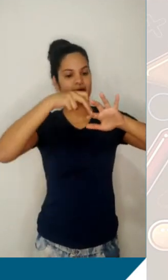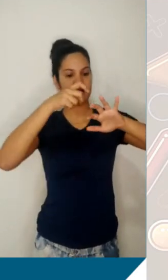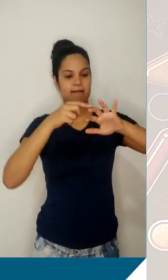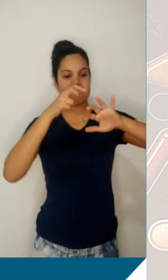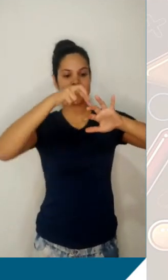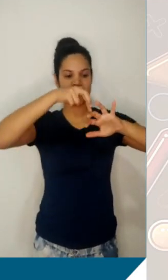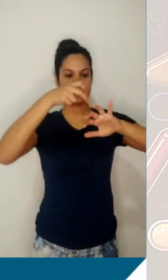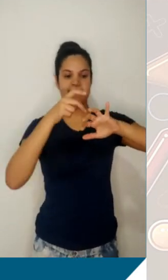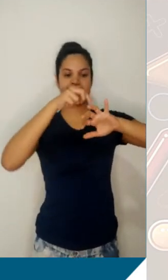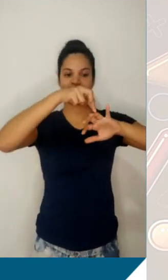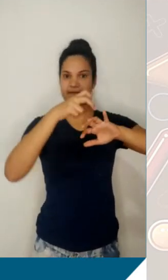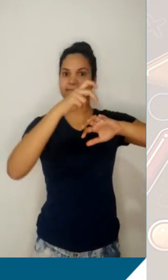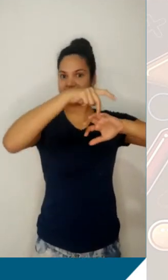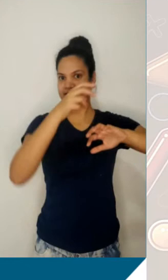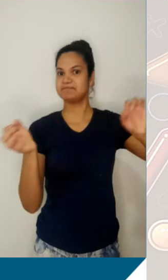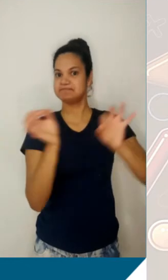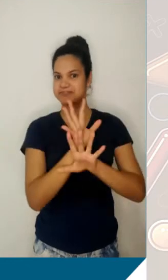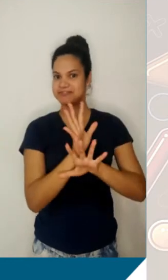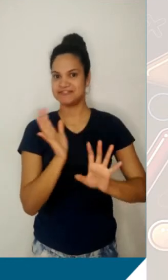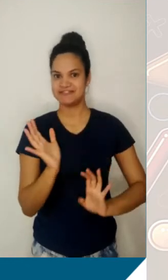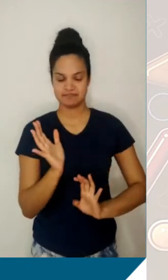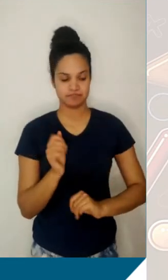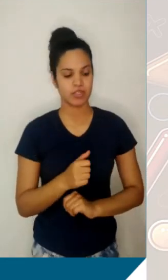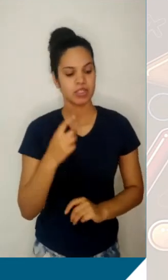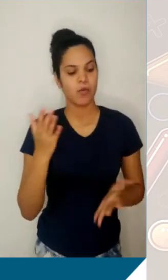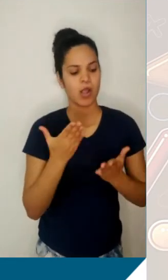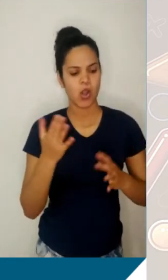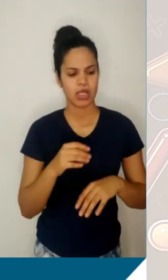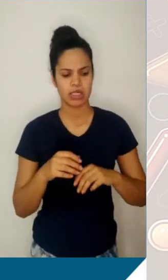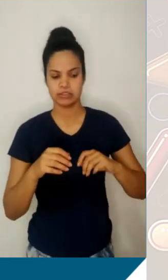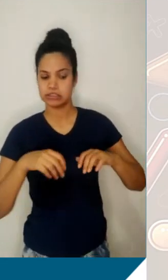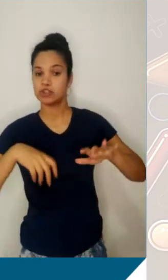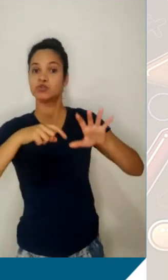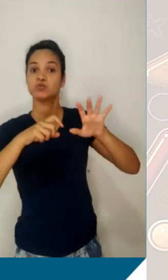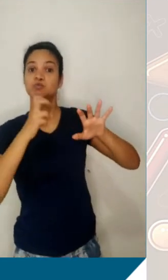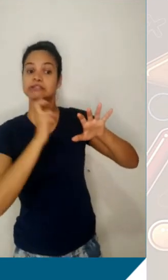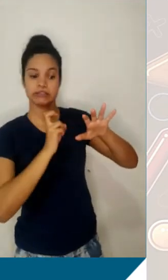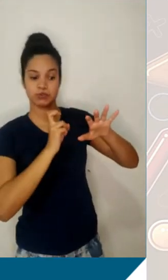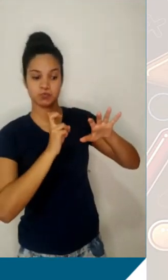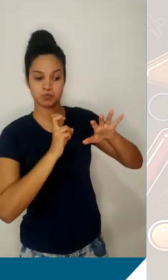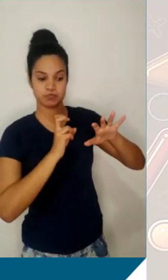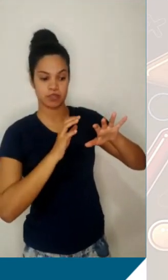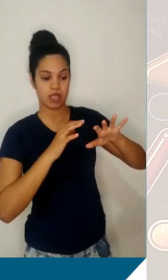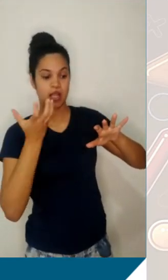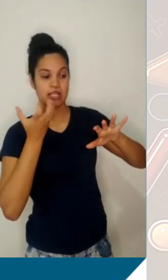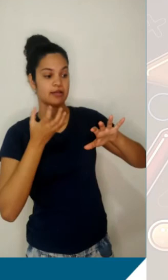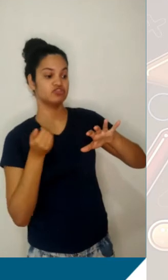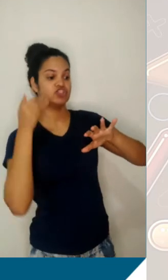nos deslocar até o décimo segundo degrau, quantos saltos ocorrerão? Basta fazer 2 menos 5 ou